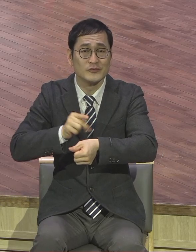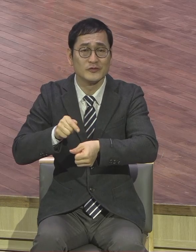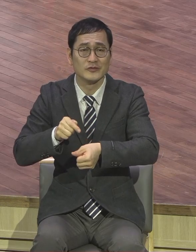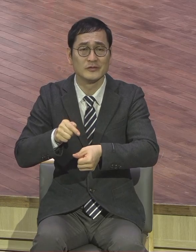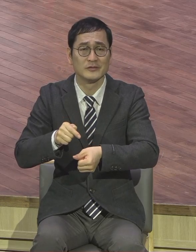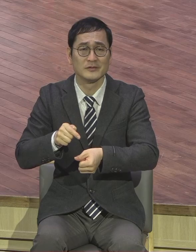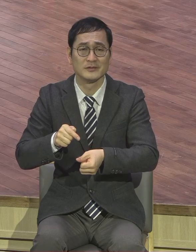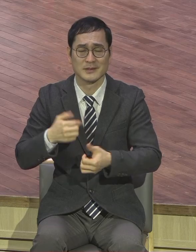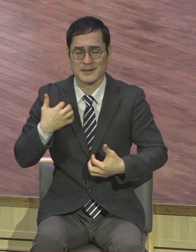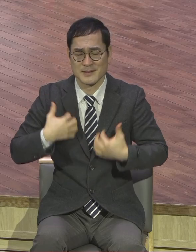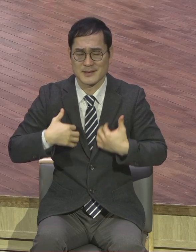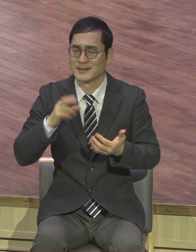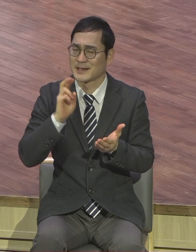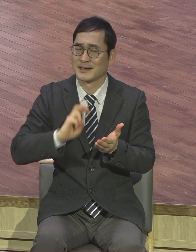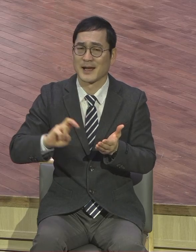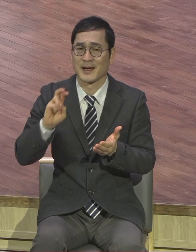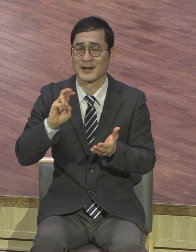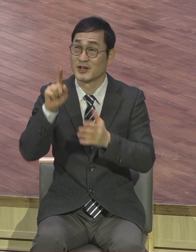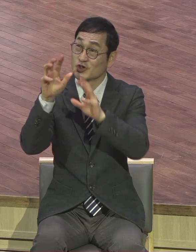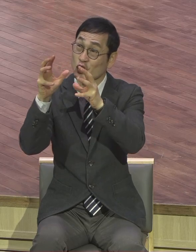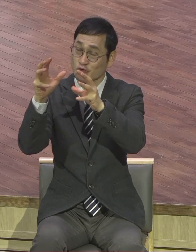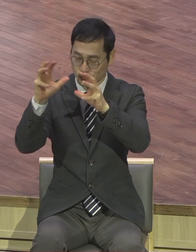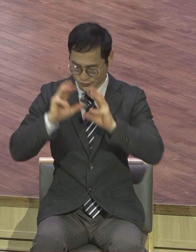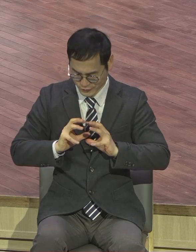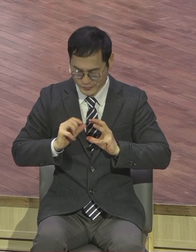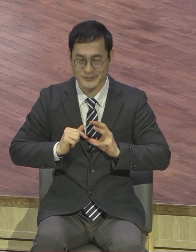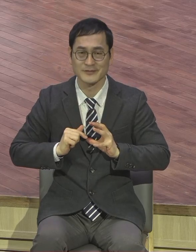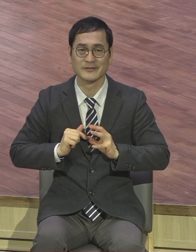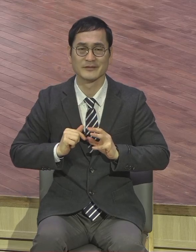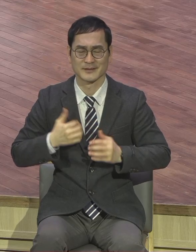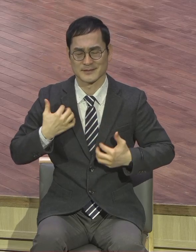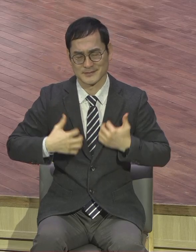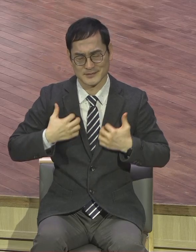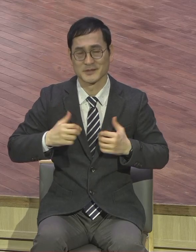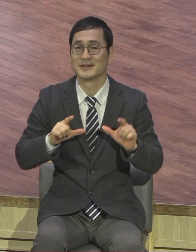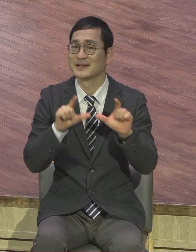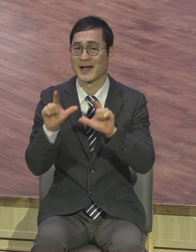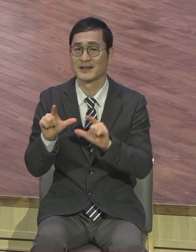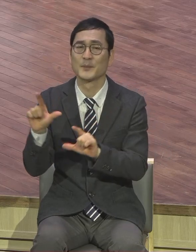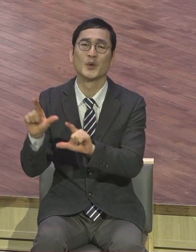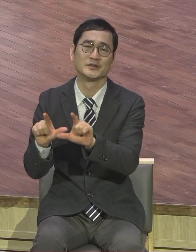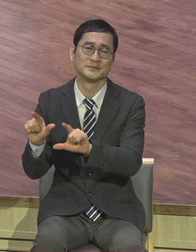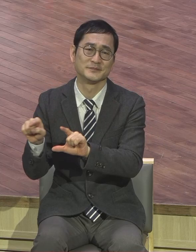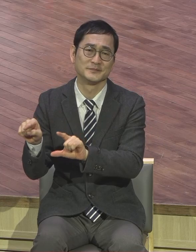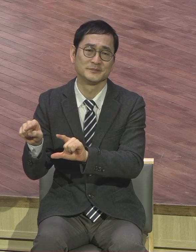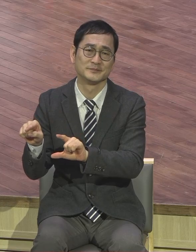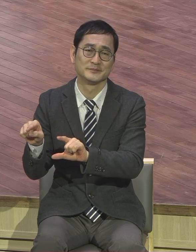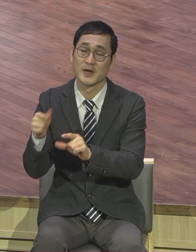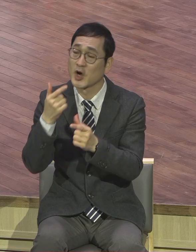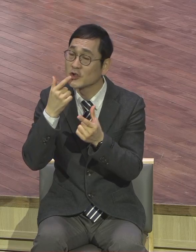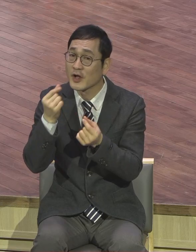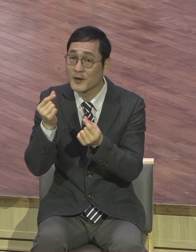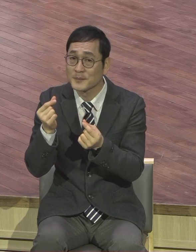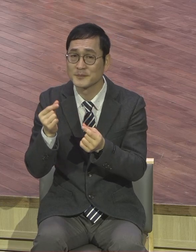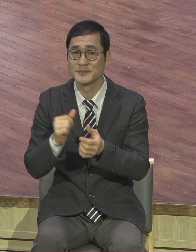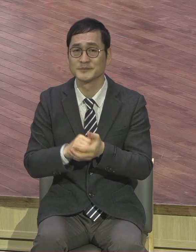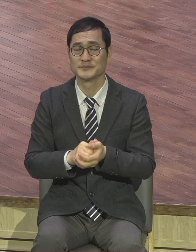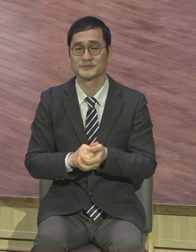천국을 맛보는 삶이에요. 그래서 항상 기뻐하라. 어떻게 항상 기뻐해요?